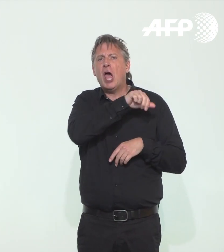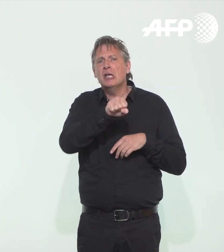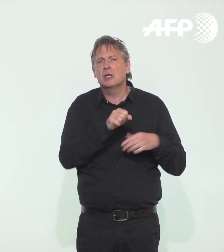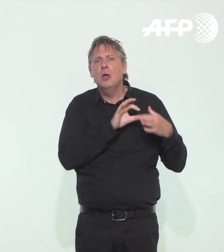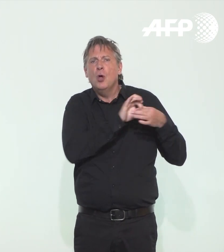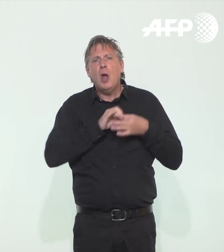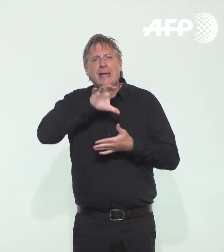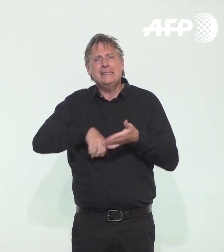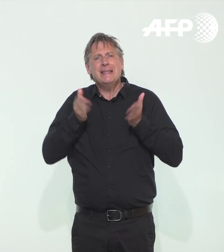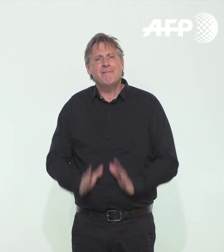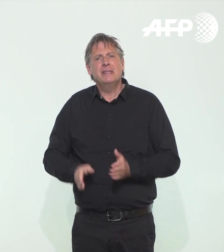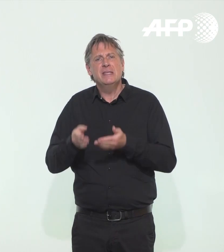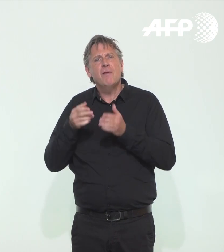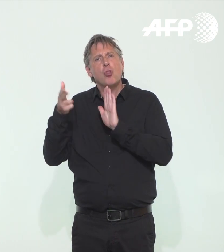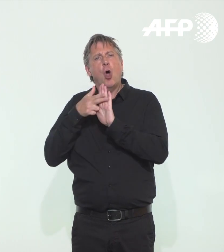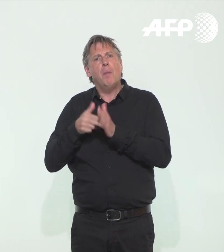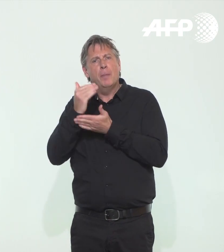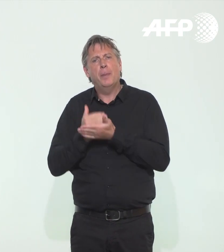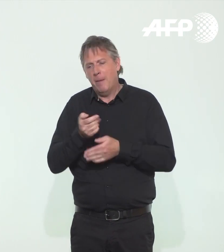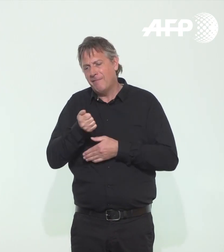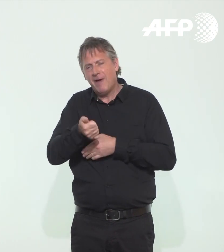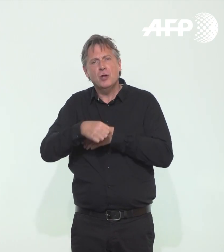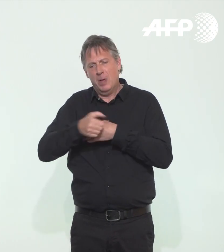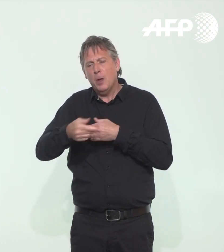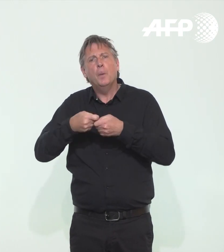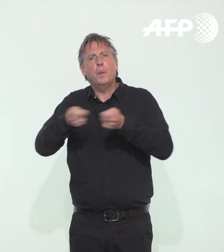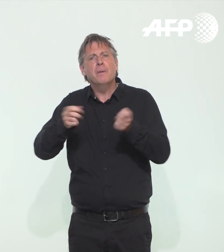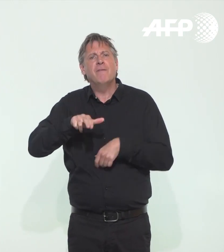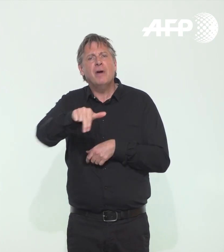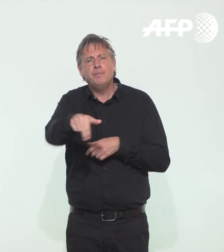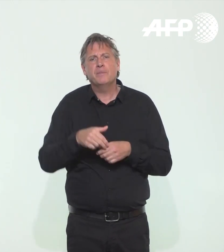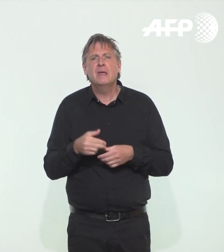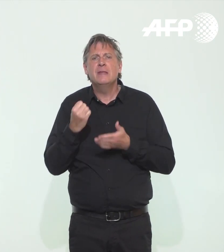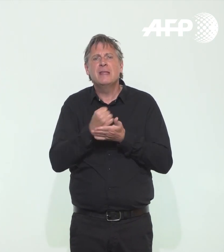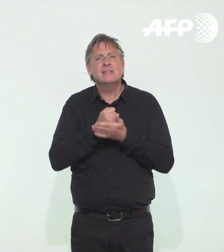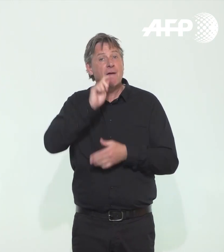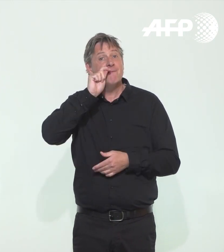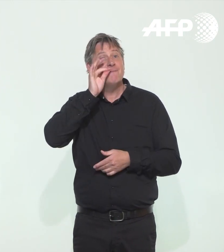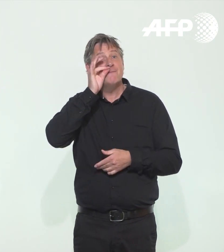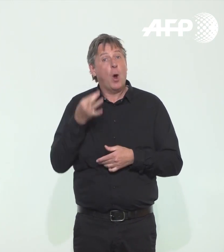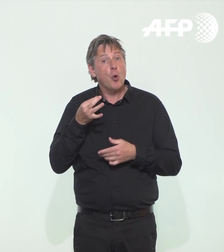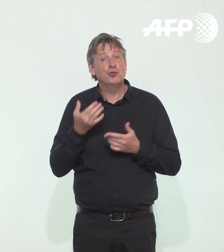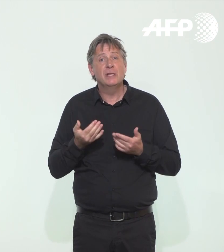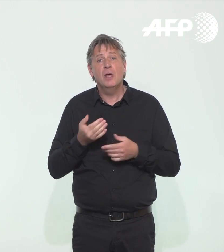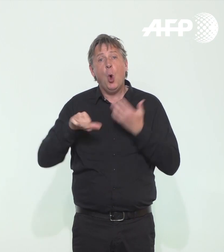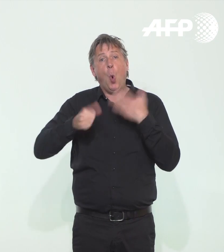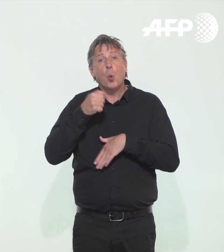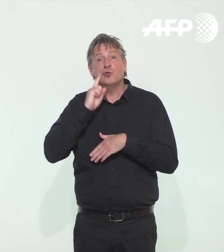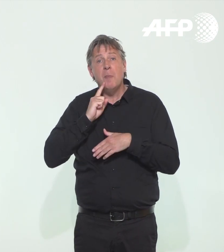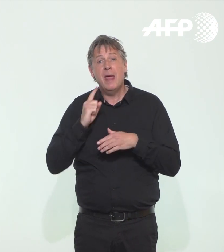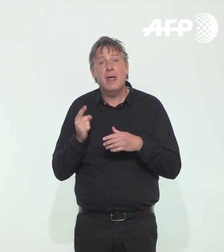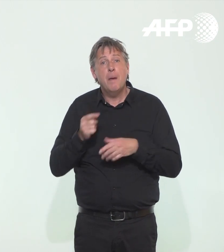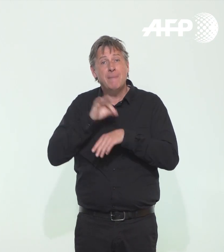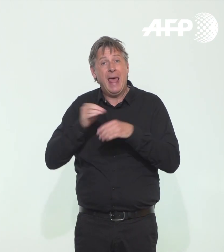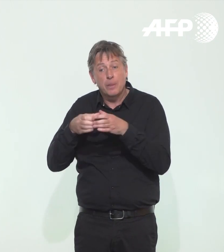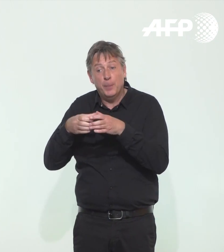définitive qui sera publiée dans les tout prochains jours. Concernant les tests virologiques, on devrait assister à une légère hausse depuis le 11 mai même si le nombre de